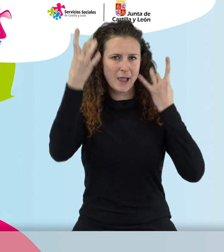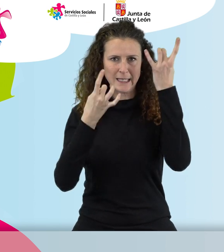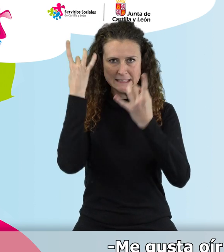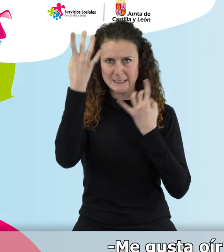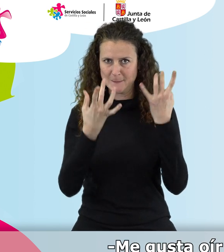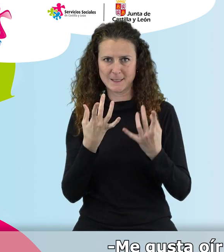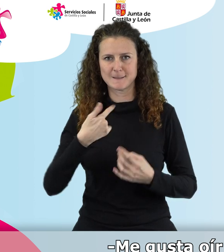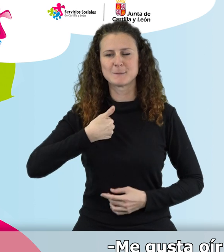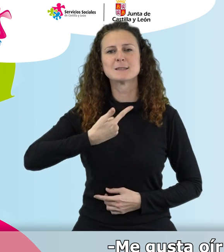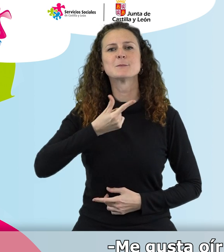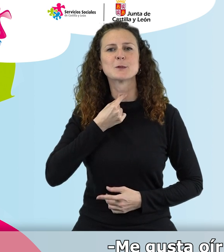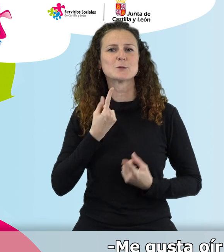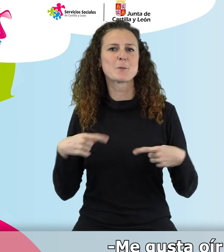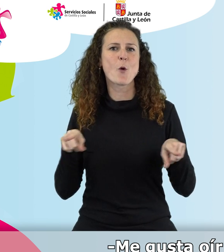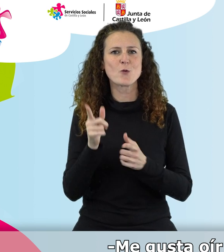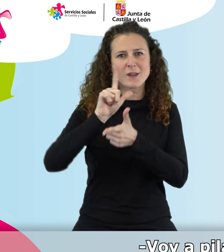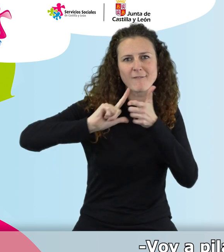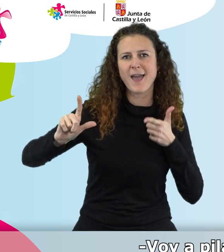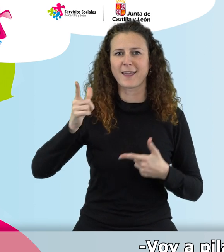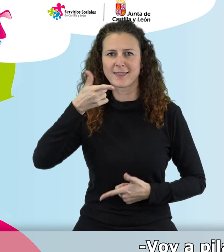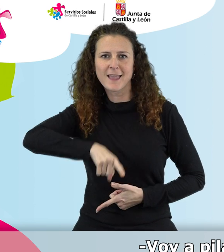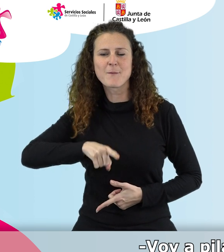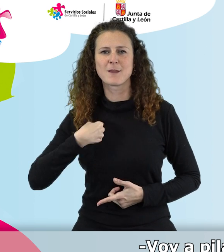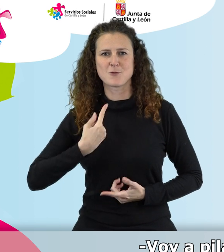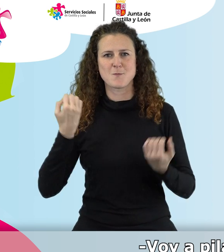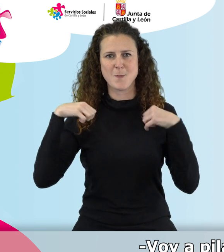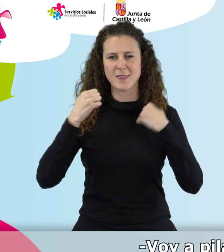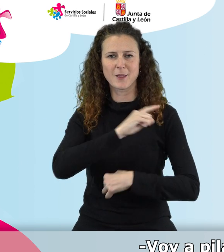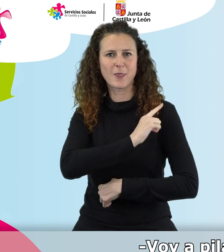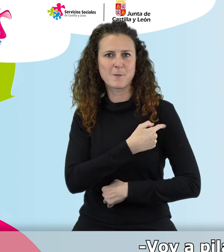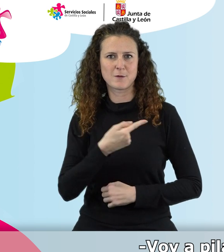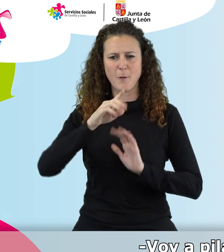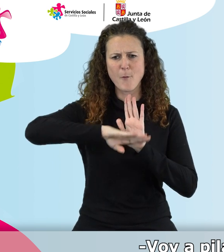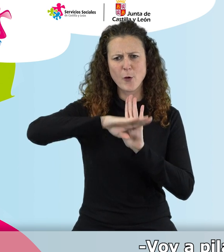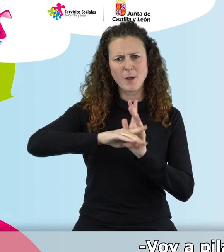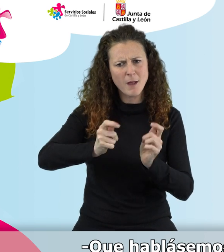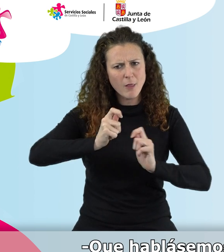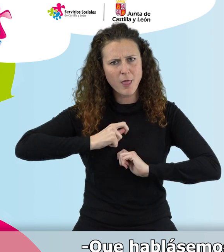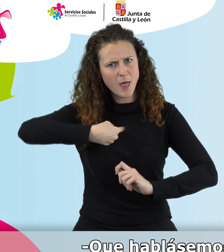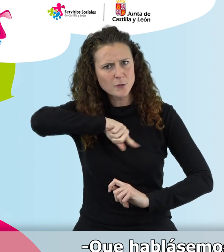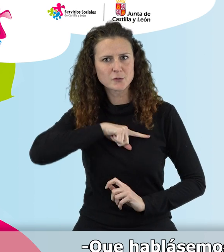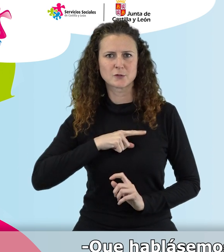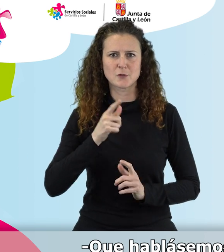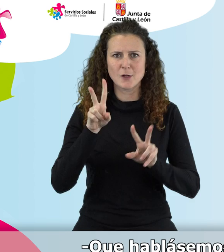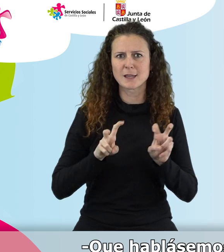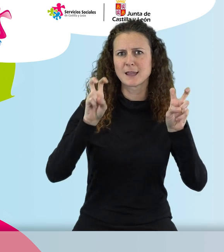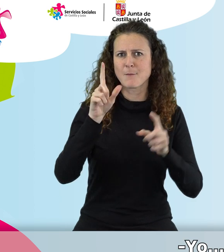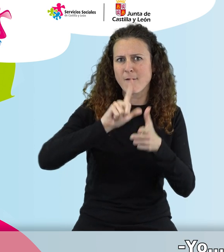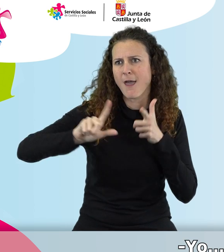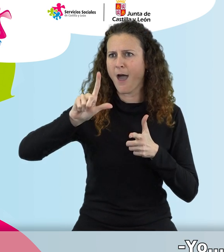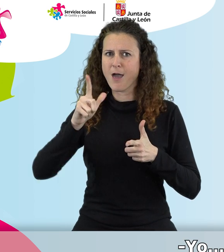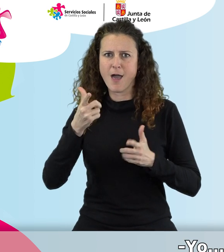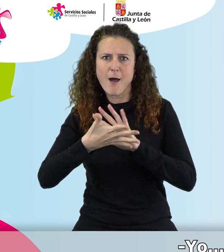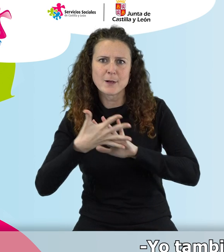¡Suscríbete Viajar también. Voy a Pilates. Un programa que llegue a nosotros. Que hablásemos de viaje. viajar.